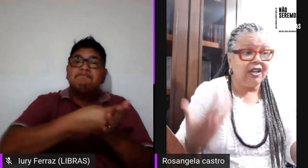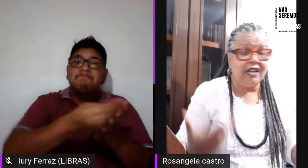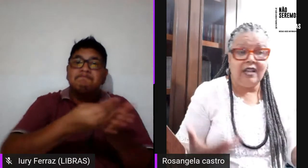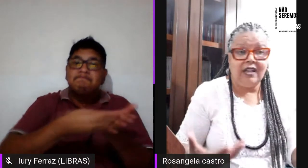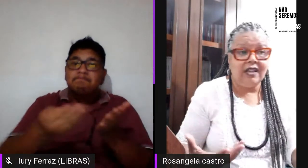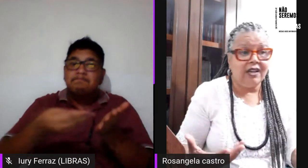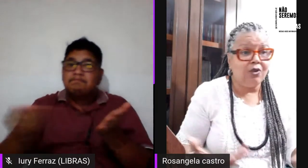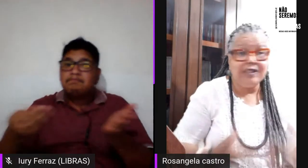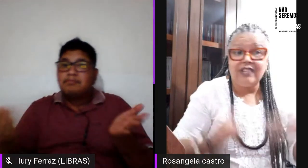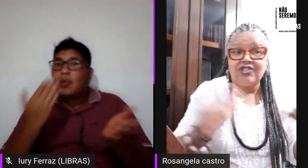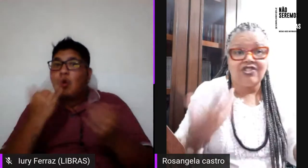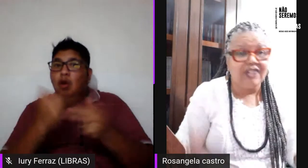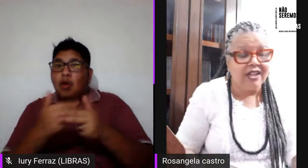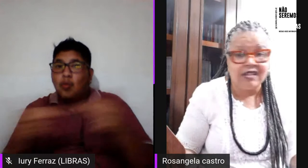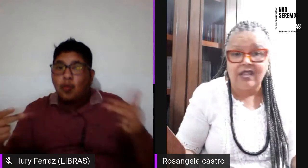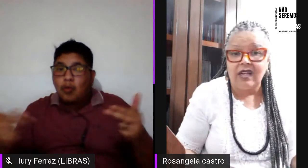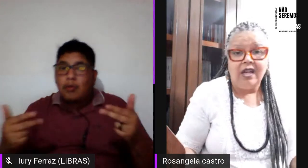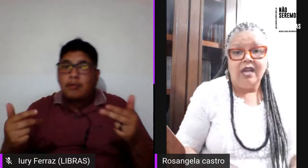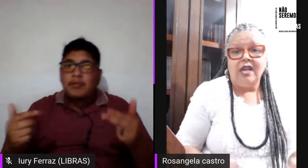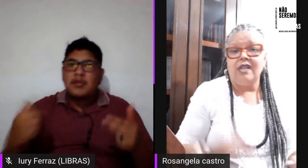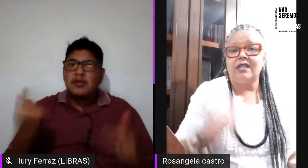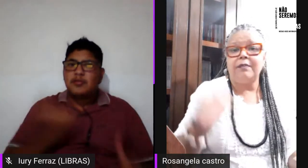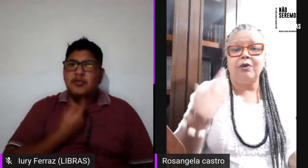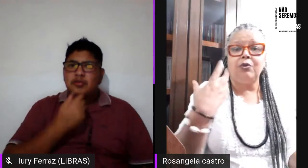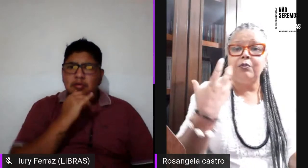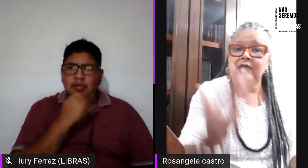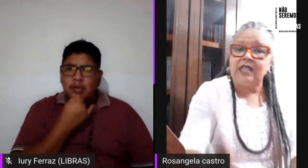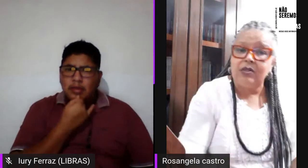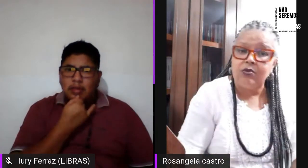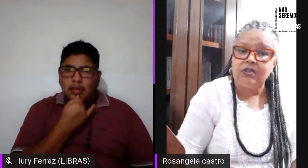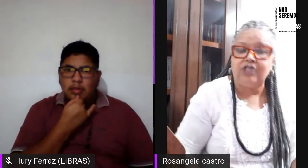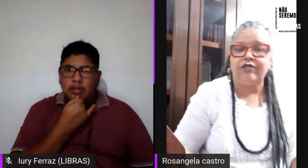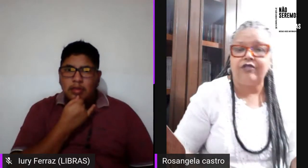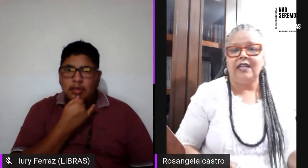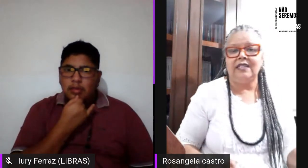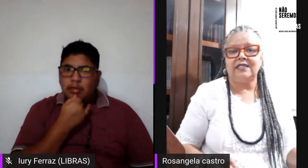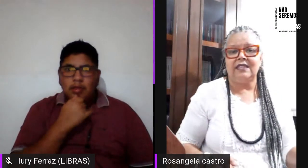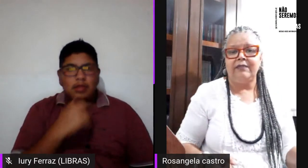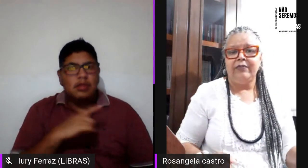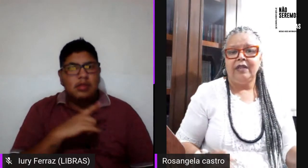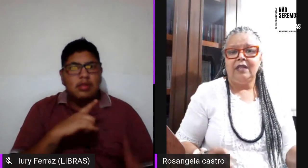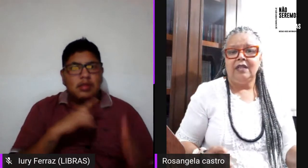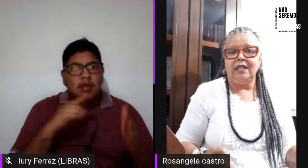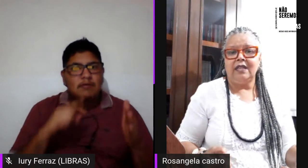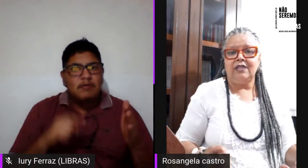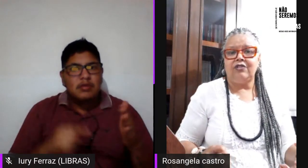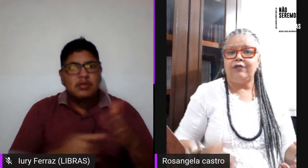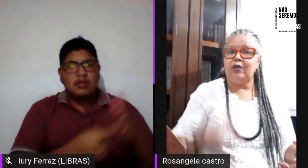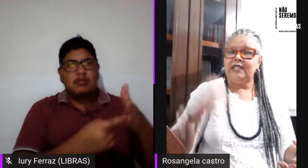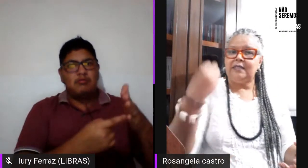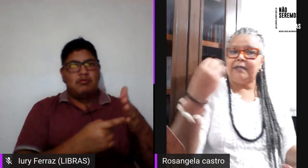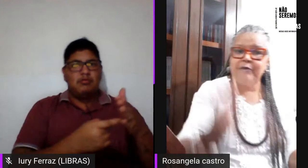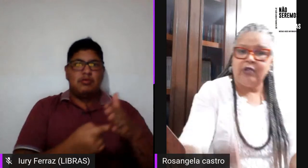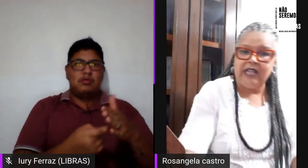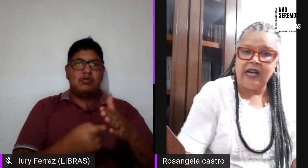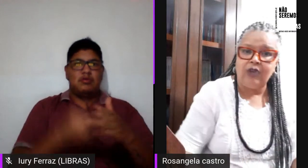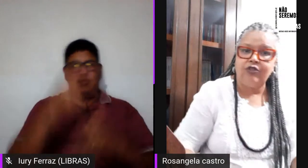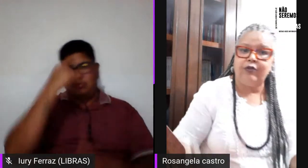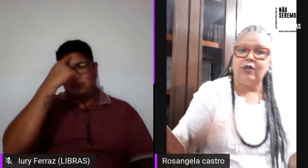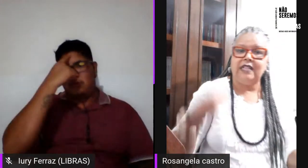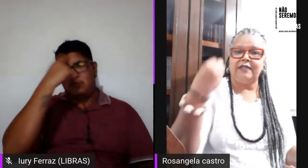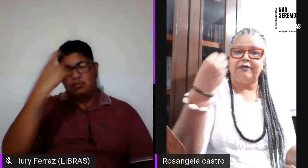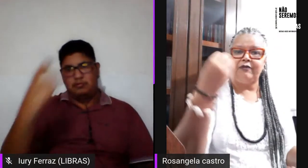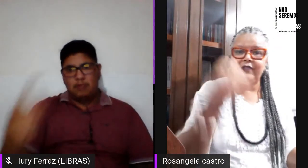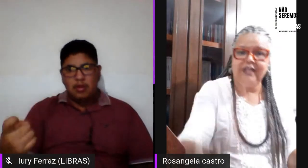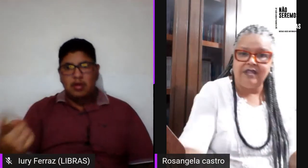gente com muita tristeza recebeu muita denúncia de violência né de violência patrimonial